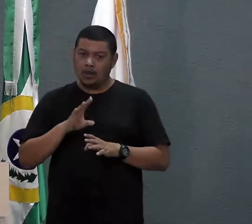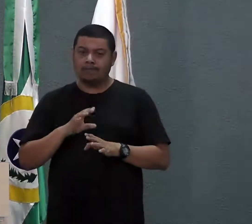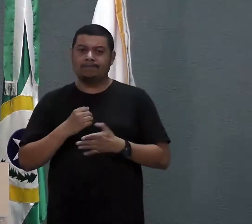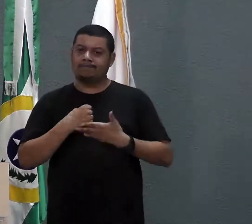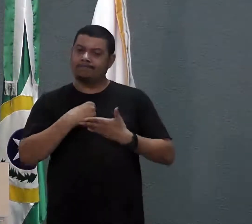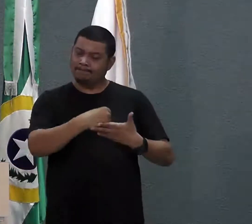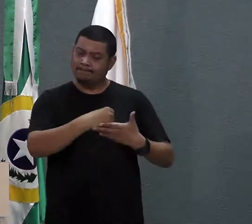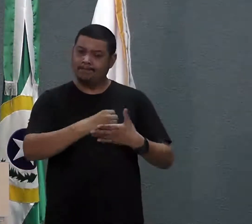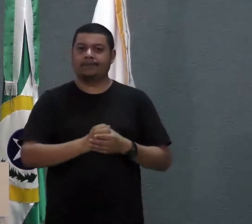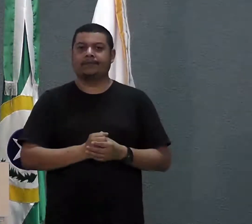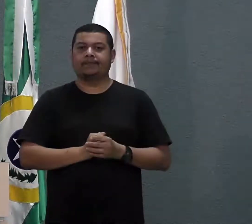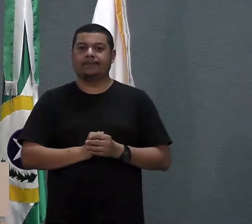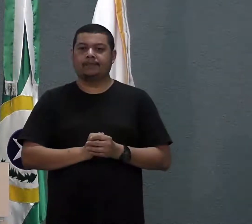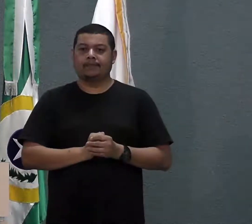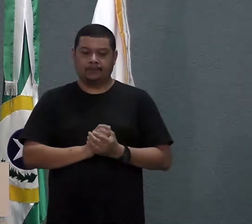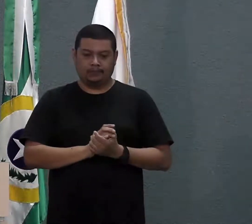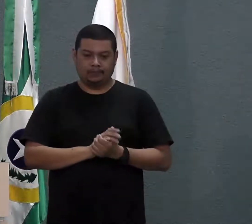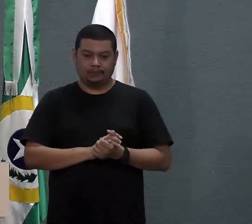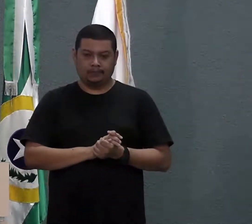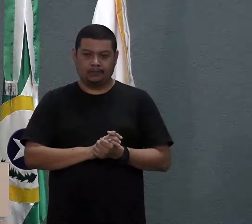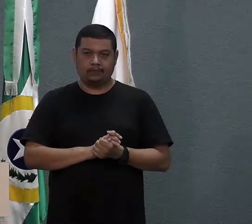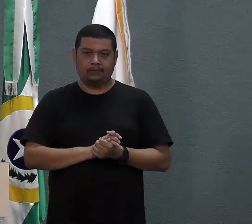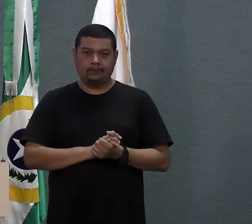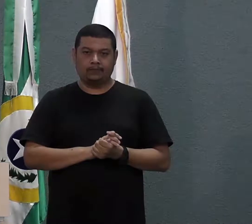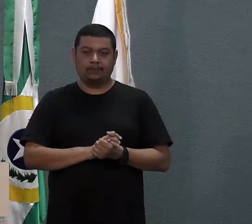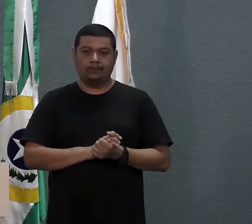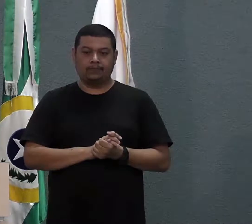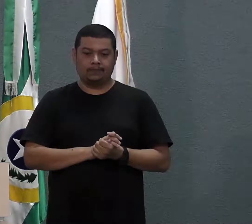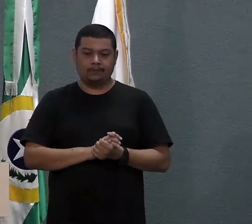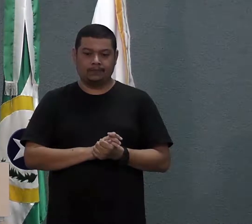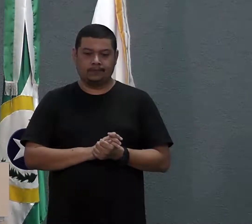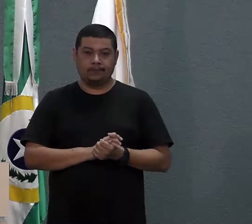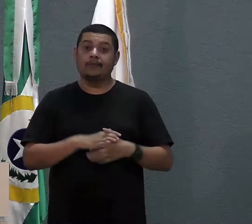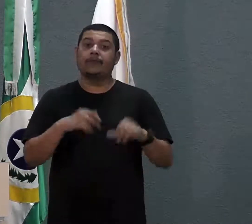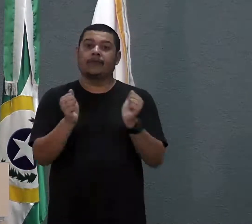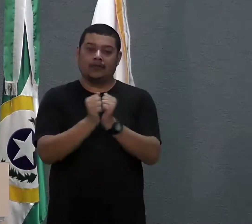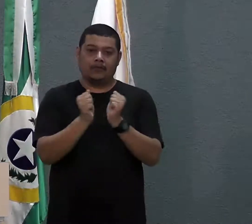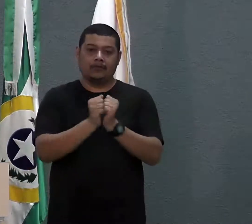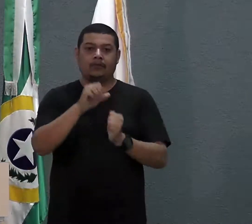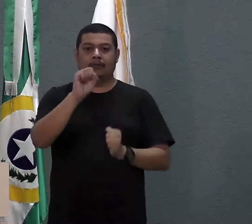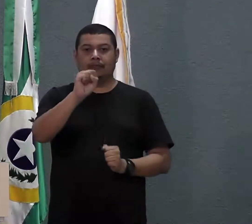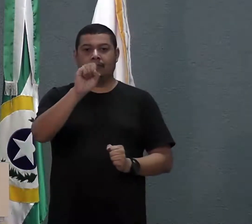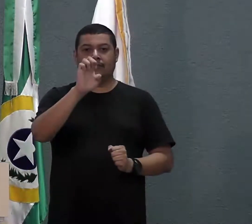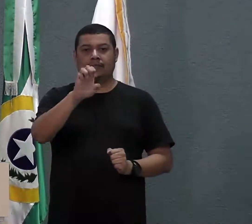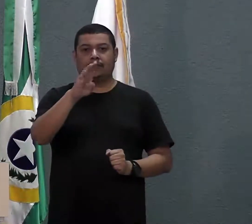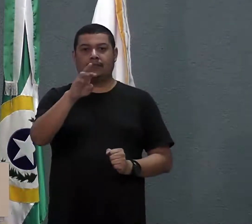essa ação aí junto ao SEBRAE.